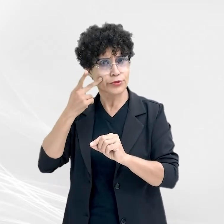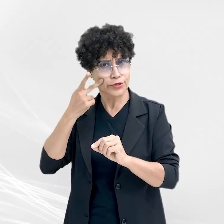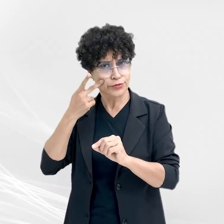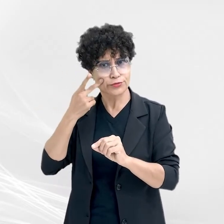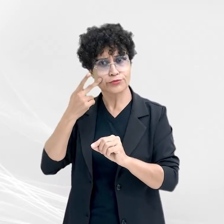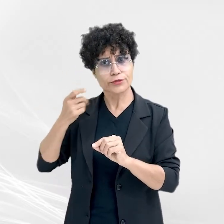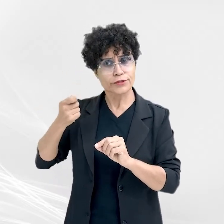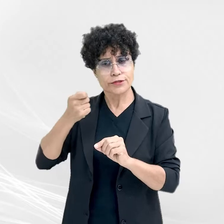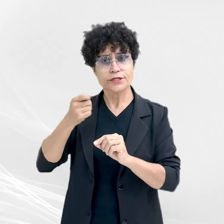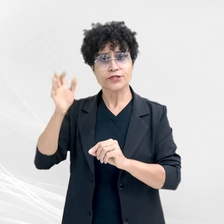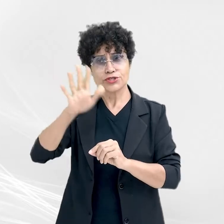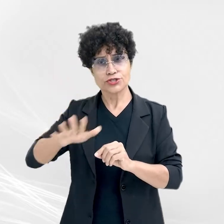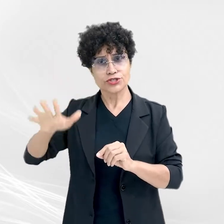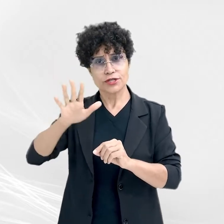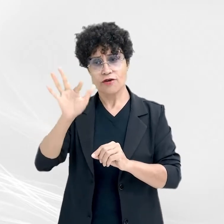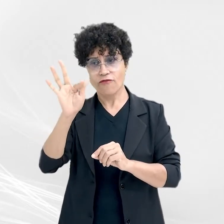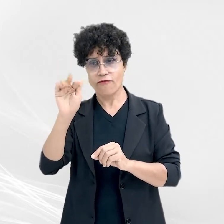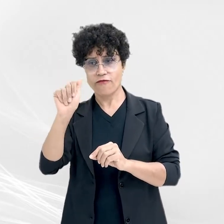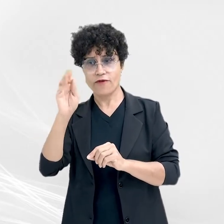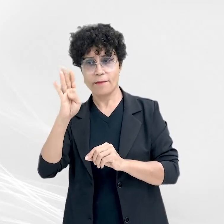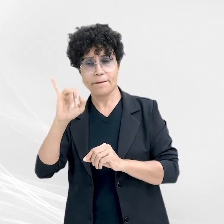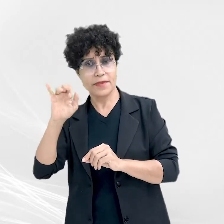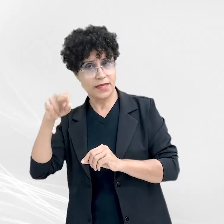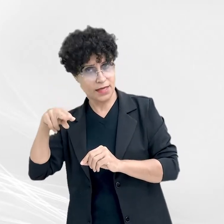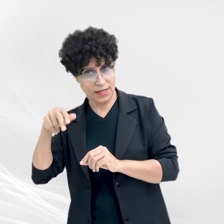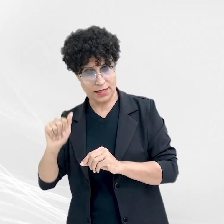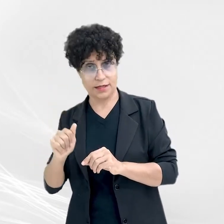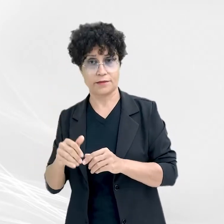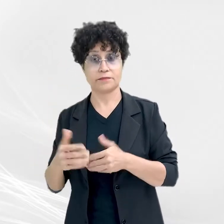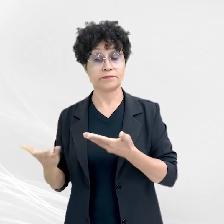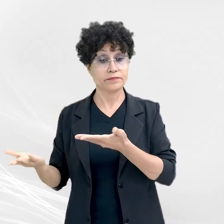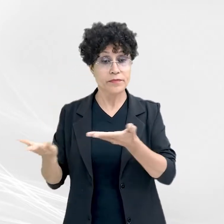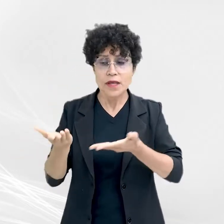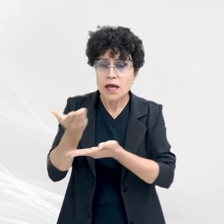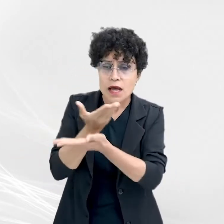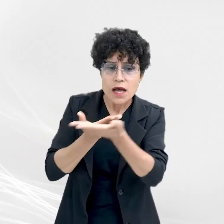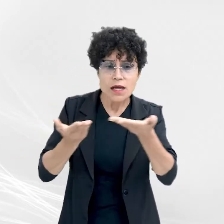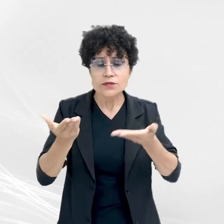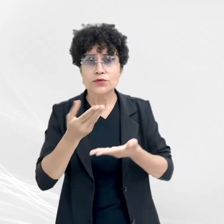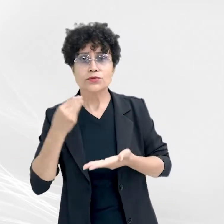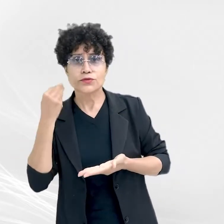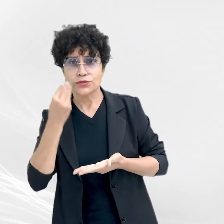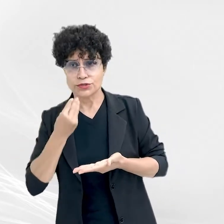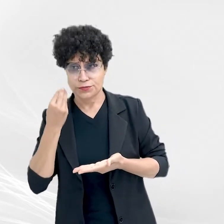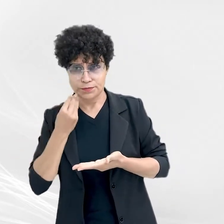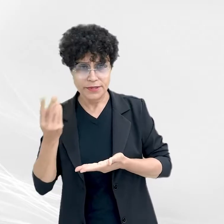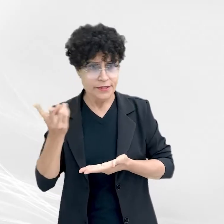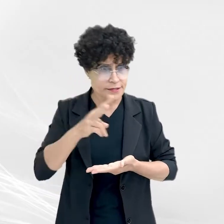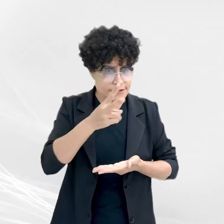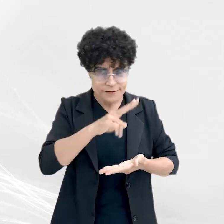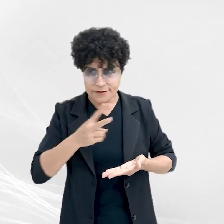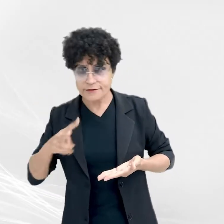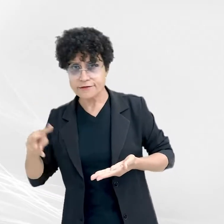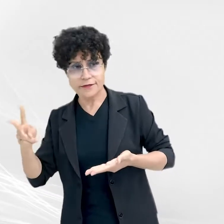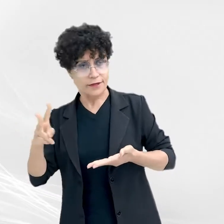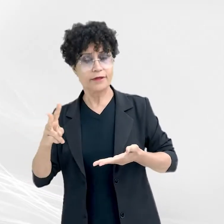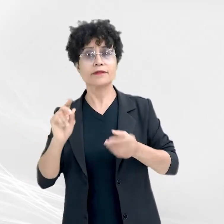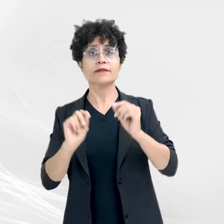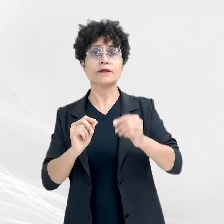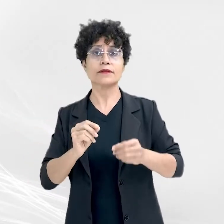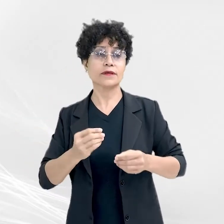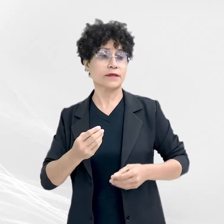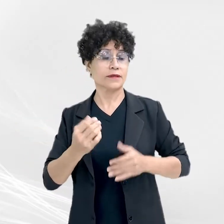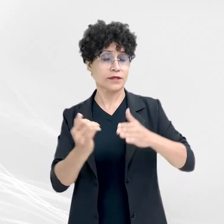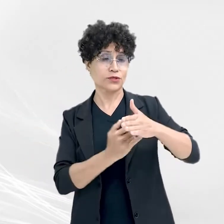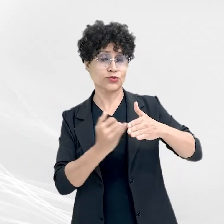Justiça do Distrito Federal, Fabiana Costa. Abre aspas, a troca de experiências entre as instituições